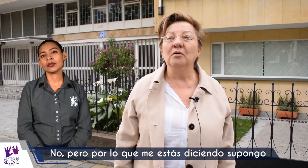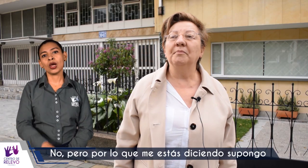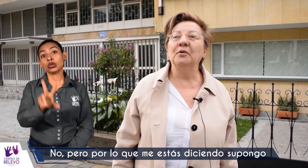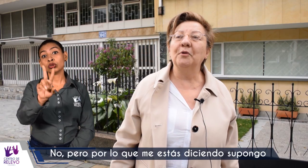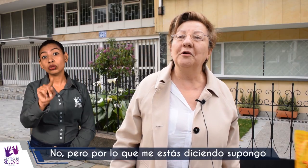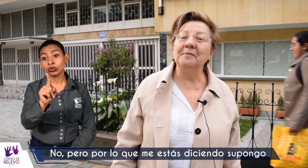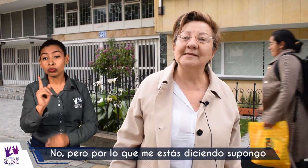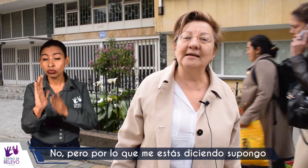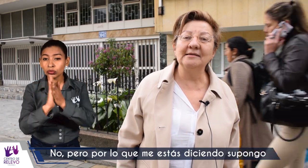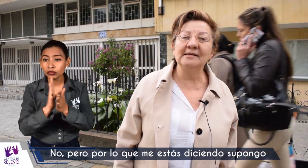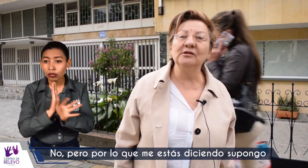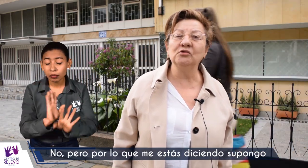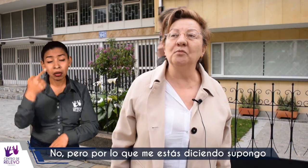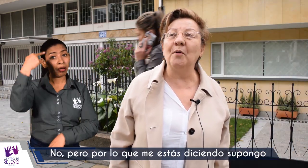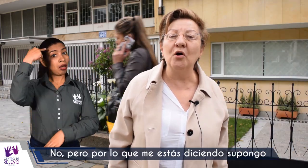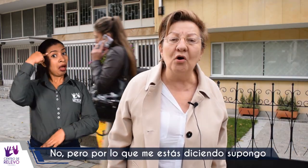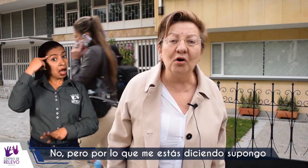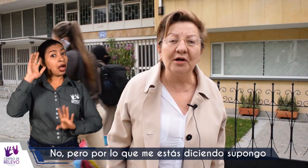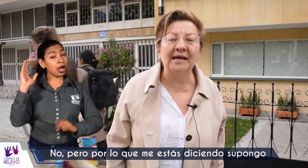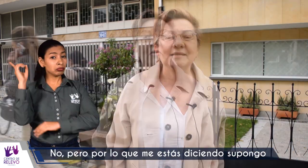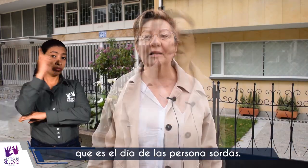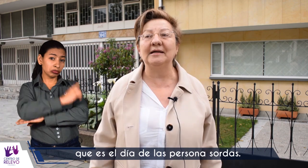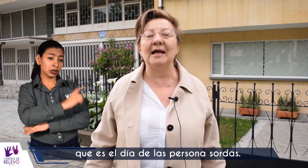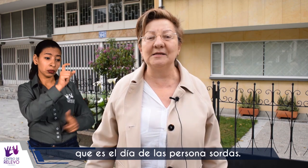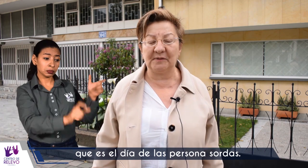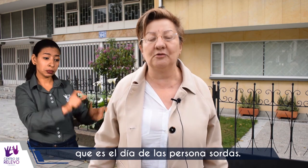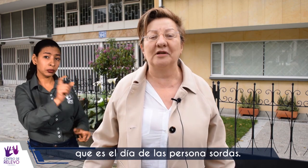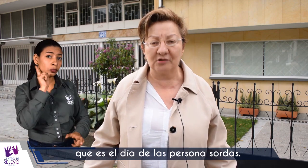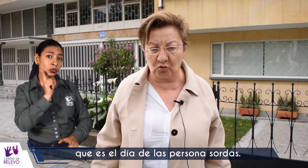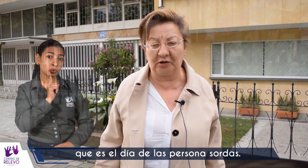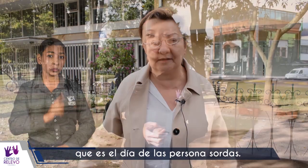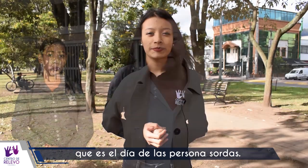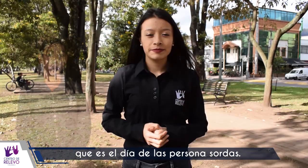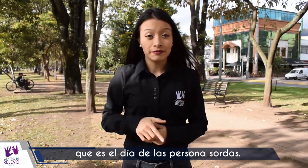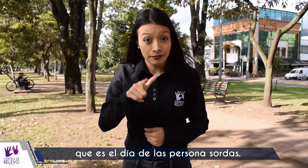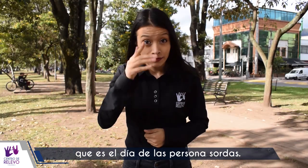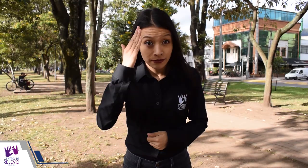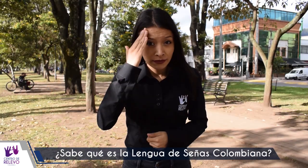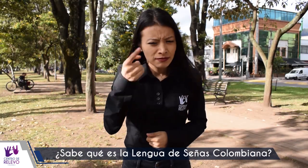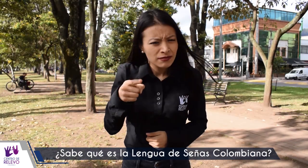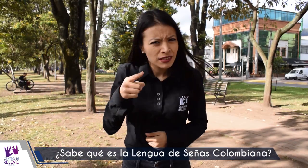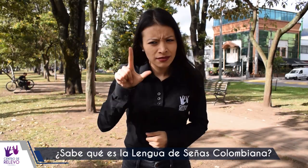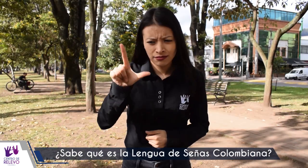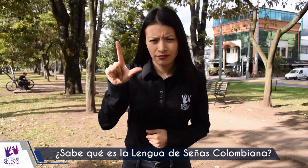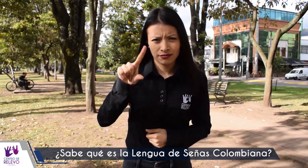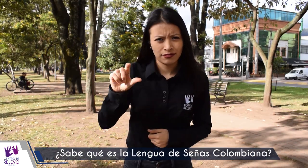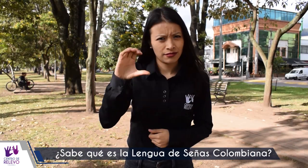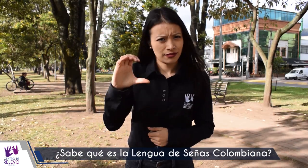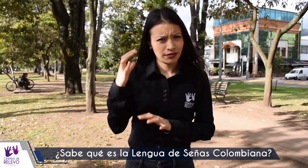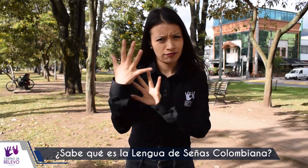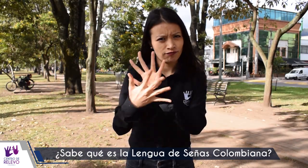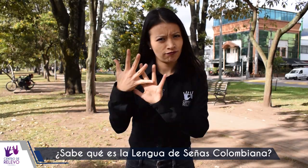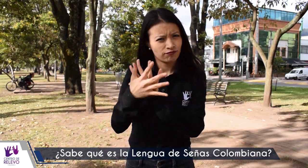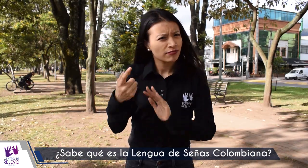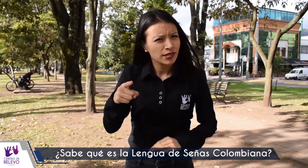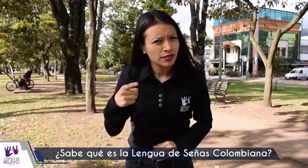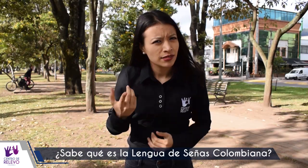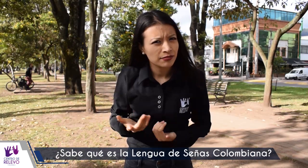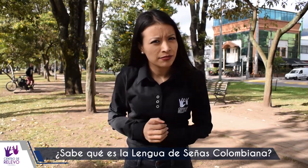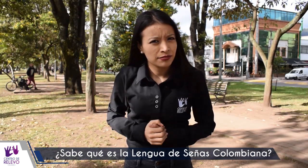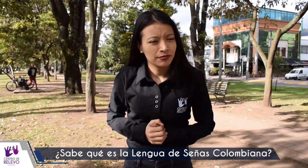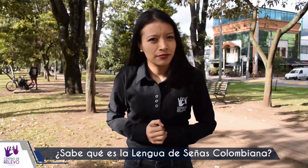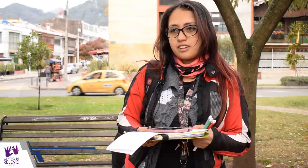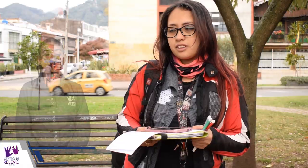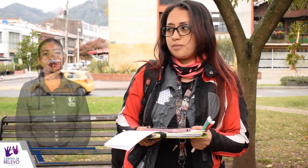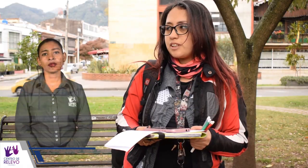No, pero por lo que me estás diciendo supongo que es el Día de las Personas Sordas. ¿Sabe usted qué es la Lengua de Señas Colombiana?